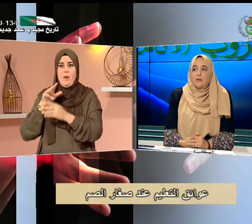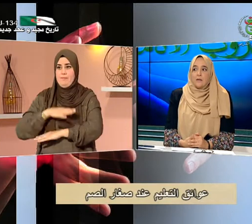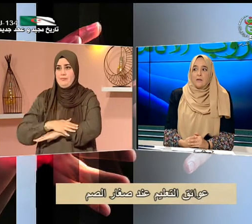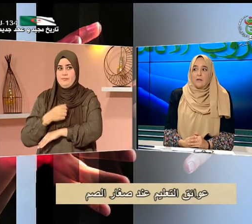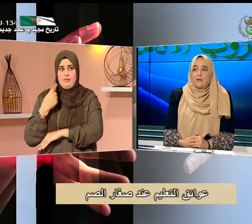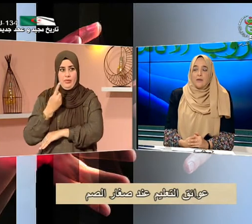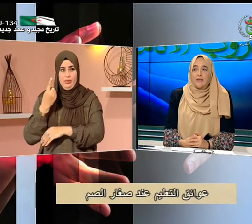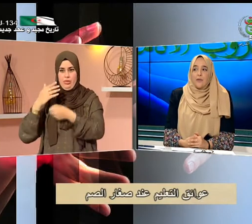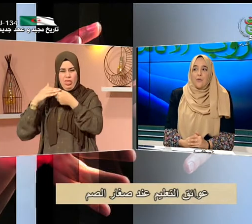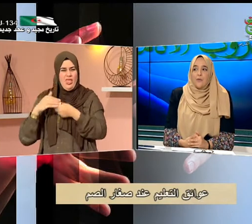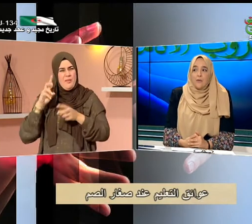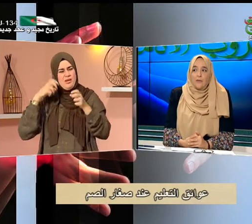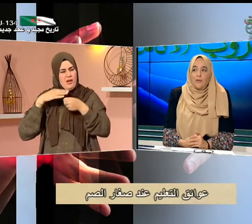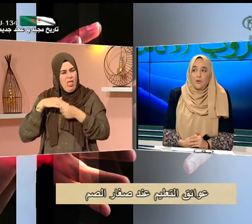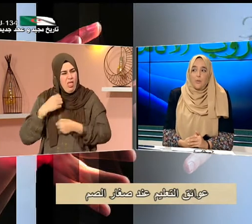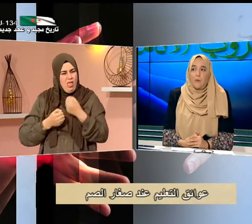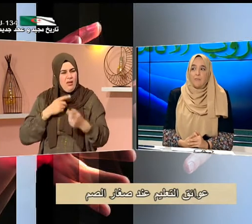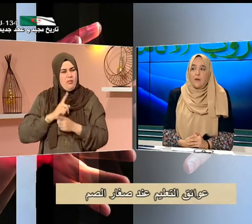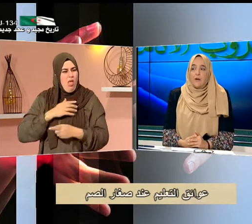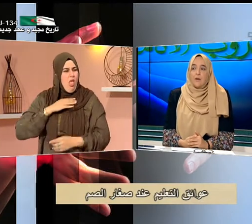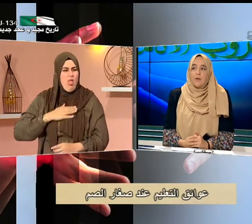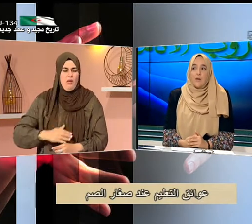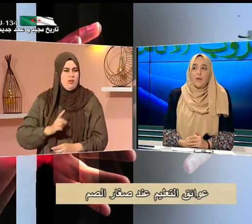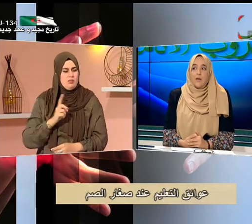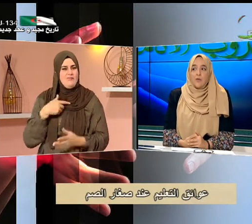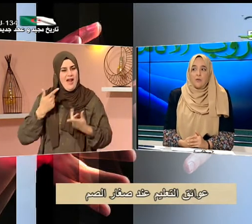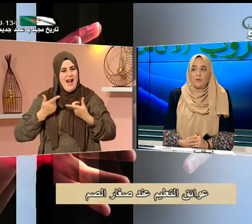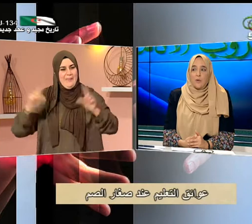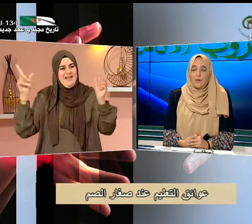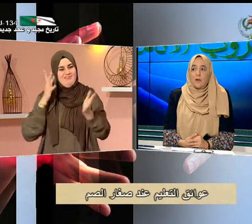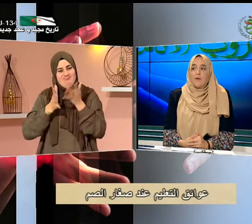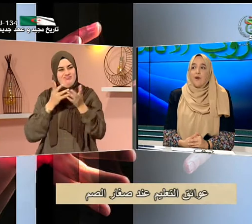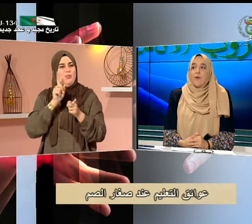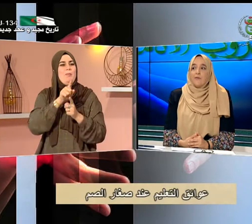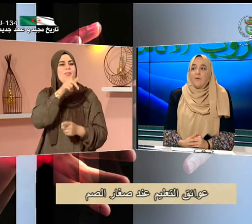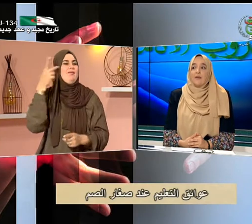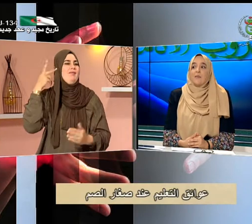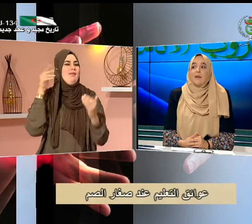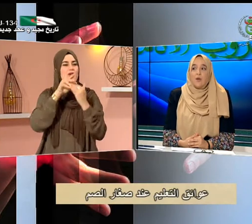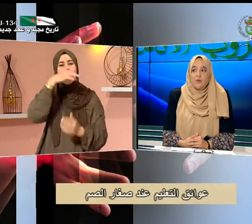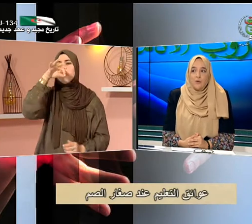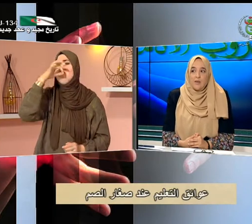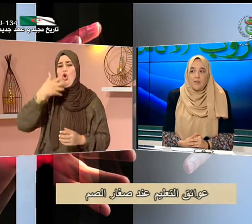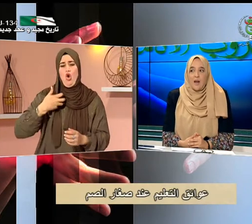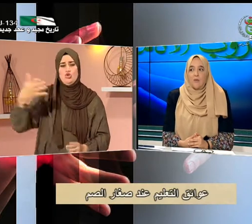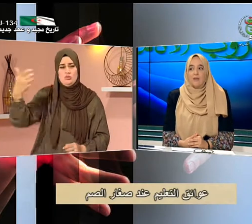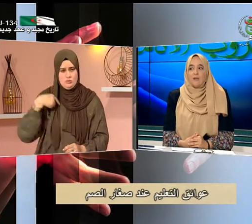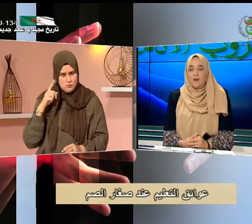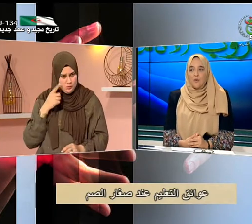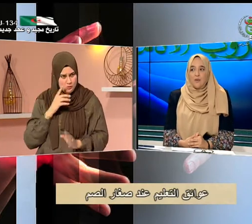ويحس أنه في ظلمة ولا يمكنه التواصل فهو يفرح عندما يخرج إلى الساحة ويتكلم مع